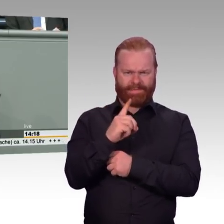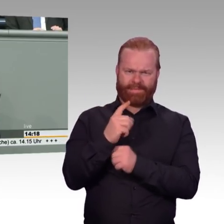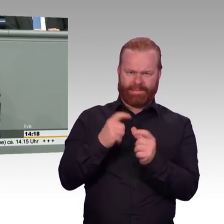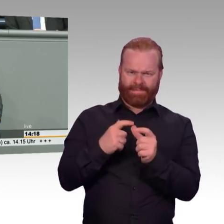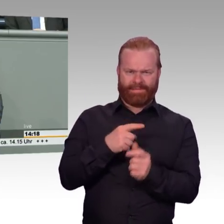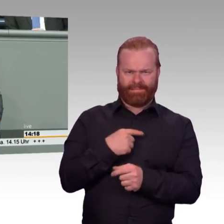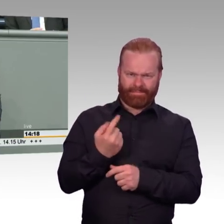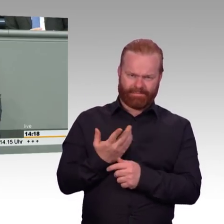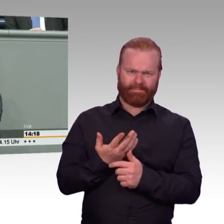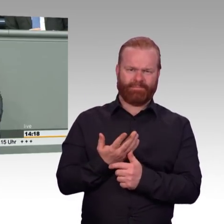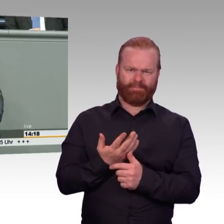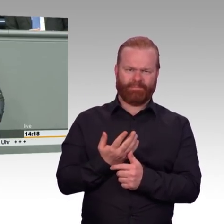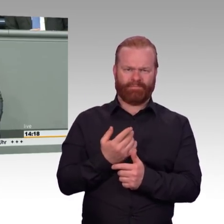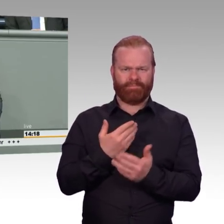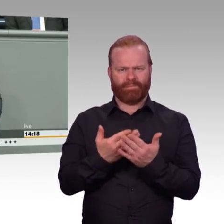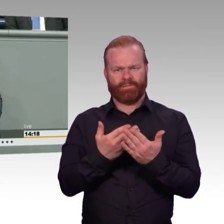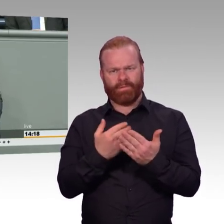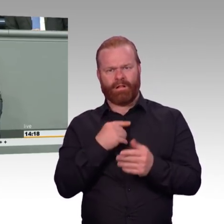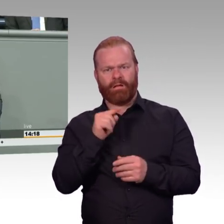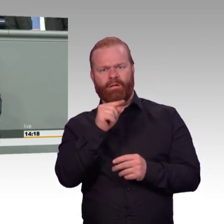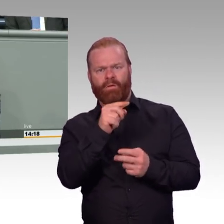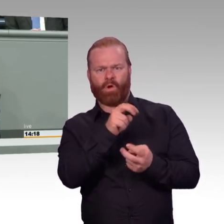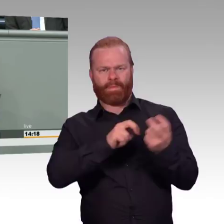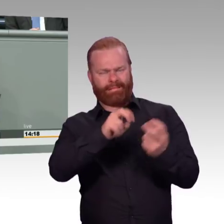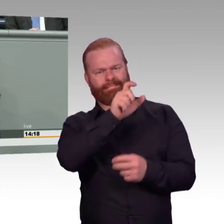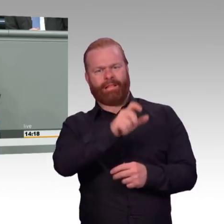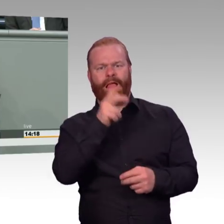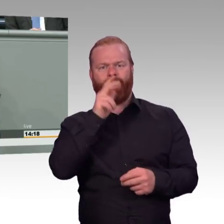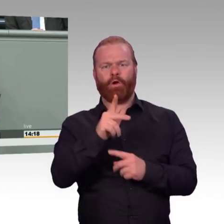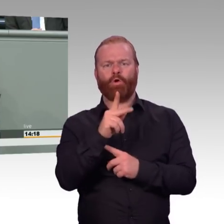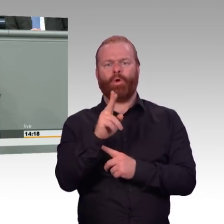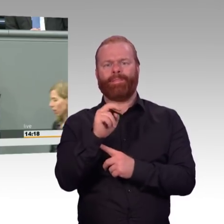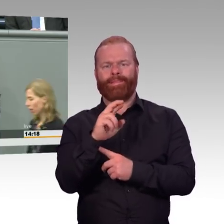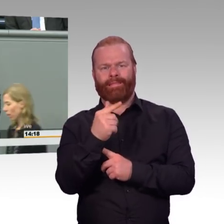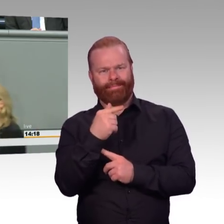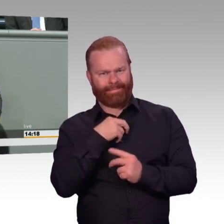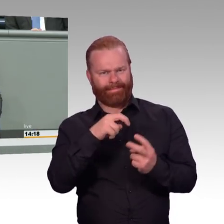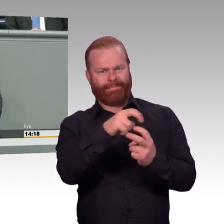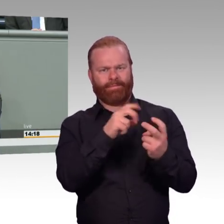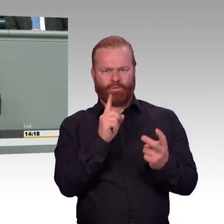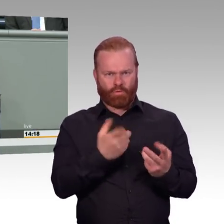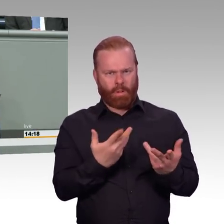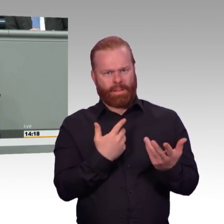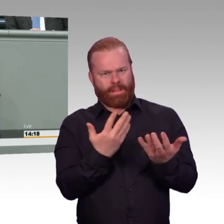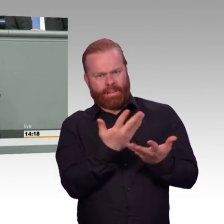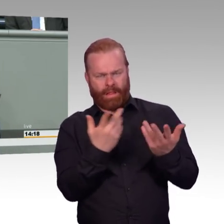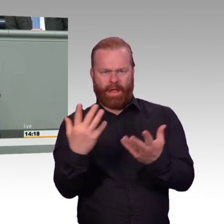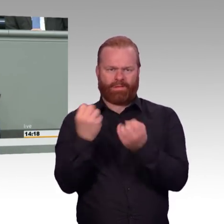Klimaschutzberatungen vorzulegen und zu liefern. Und da erwarten wir als SPD auch klipp und klar, dass die Ergebnisse,